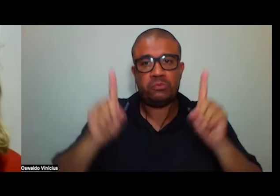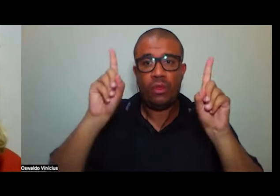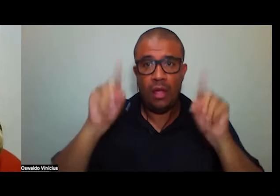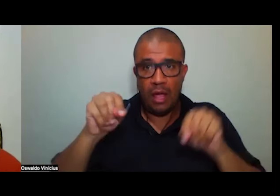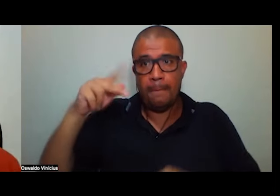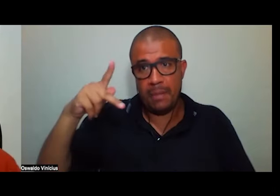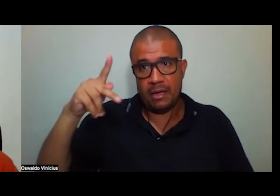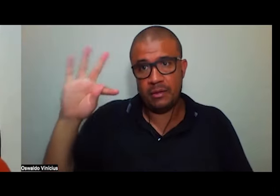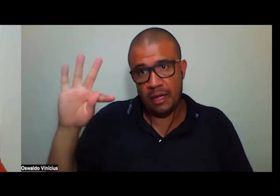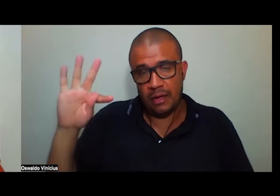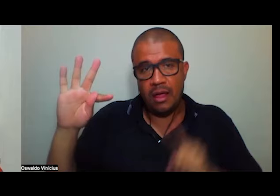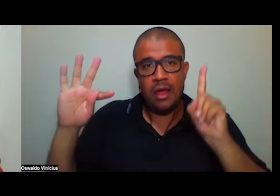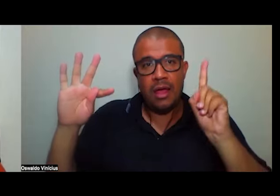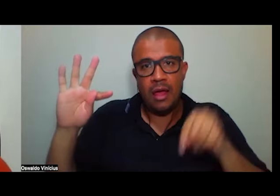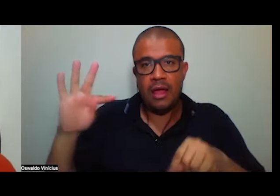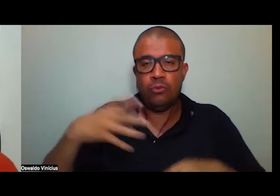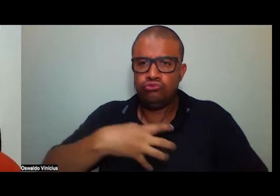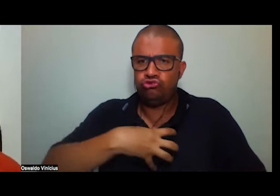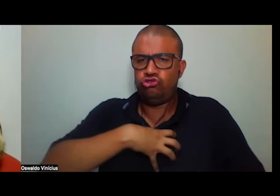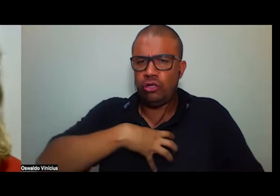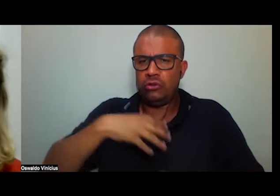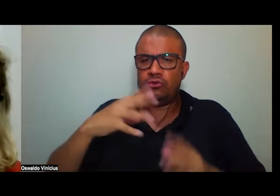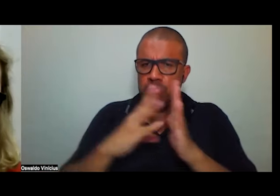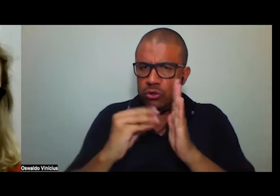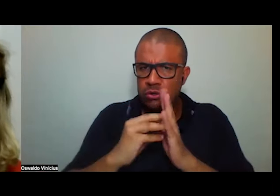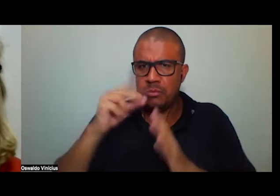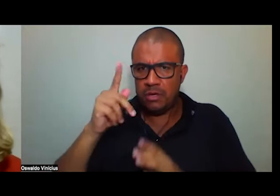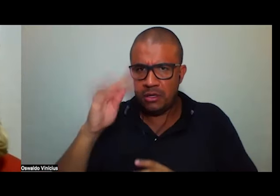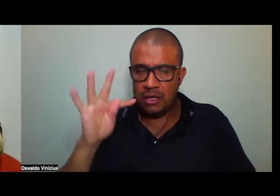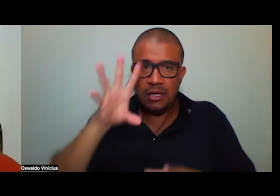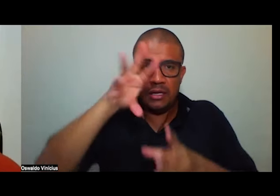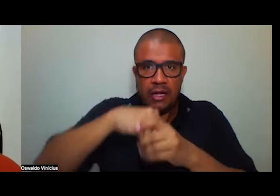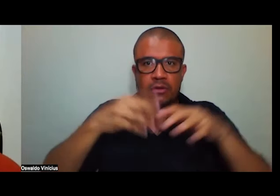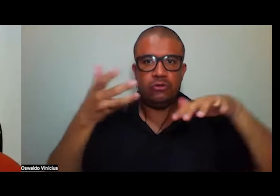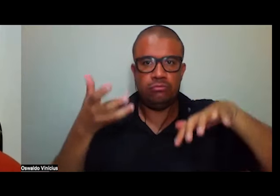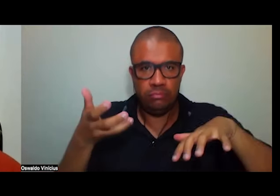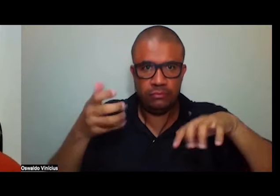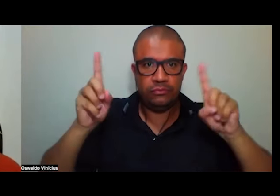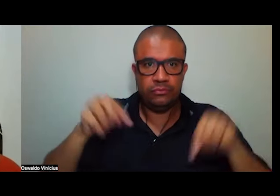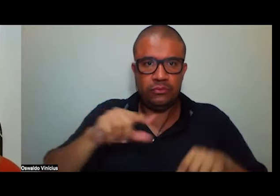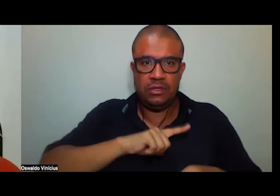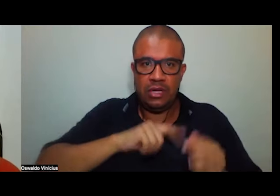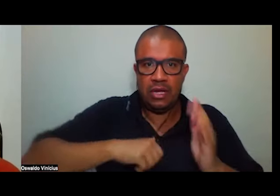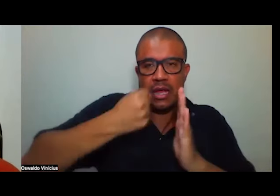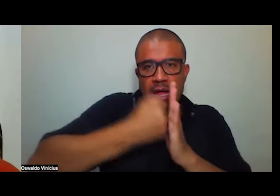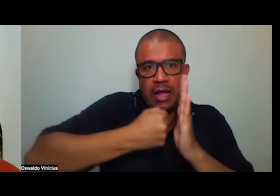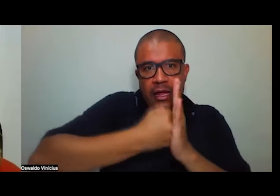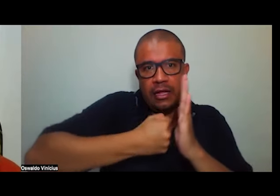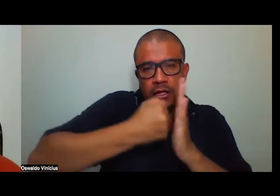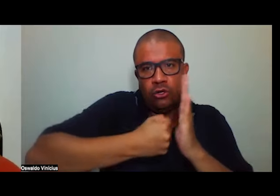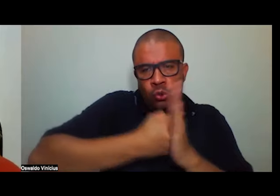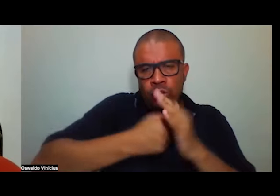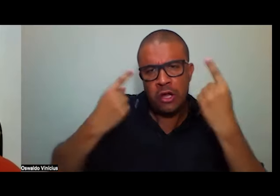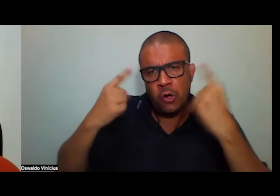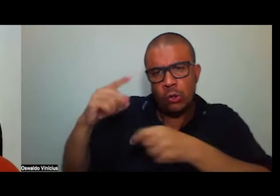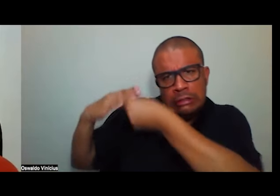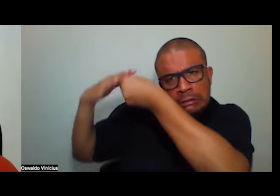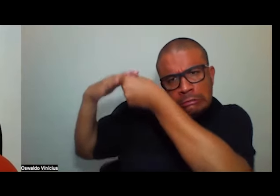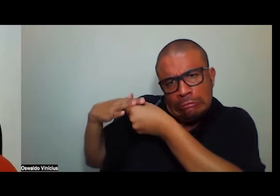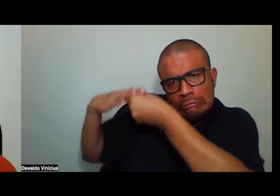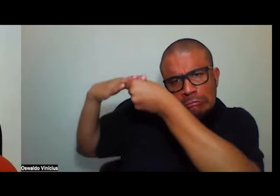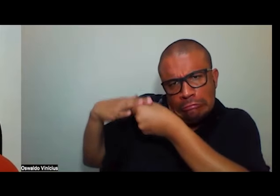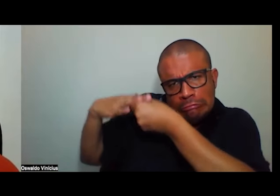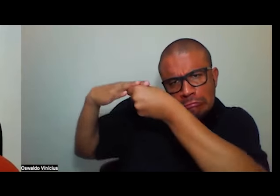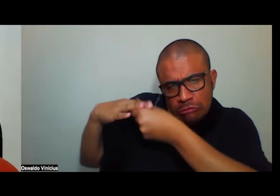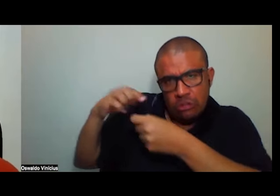é procurar um modo petista de governar e atuar no parlamento que conjugue a luta contra todas as opressões que eu falei para vocês